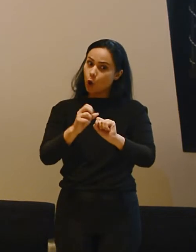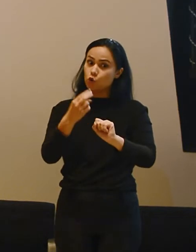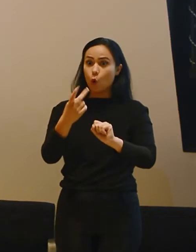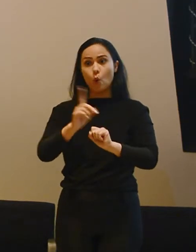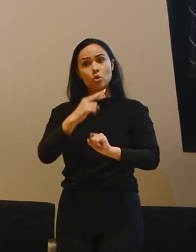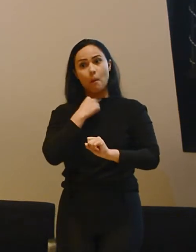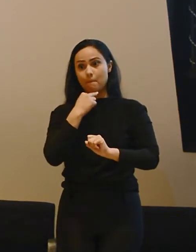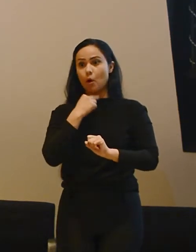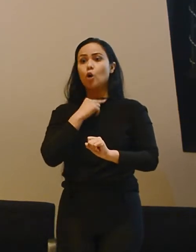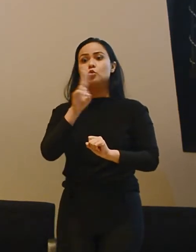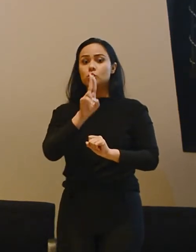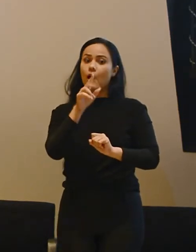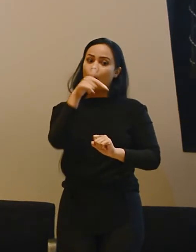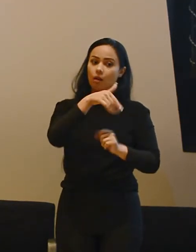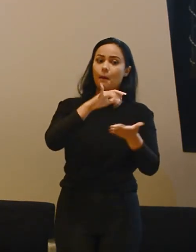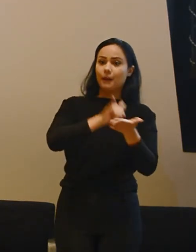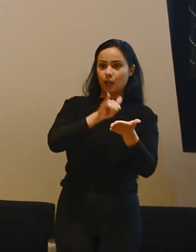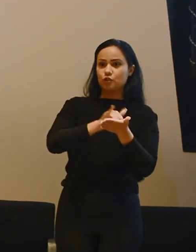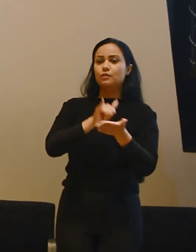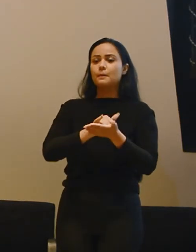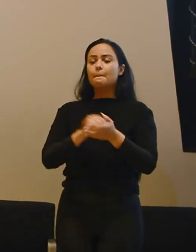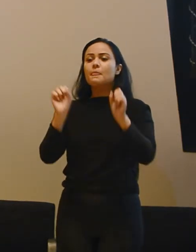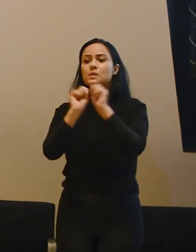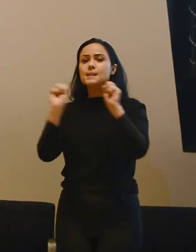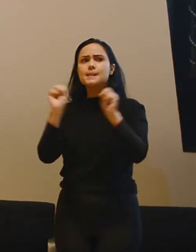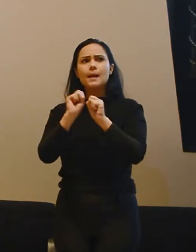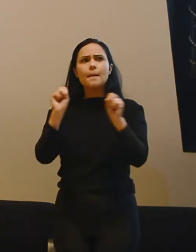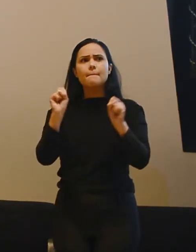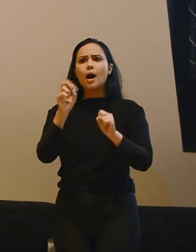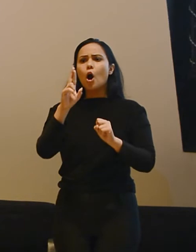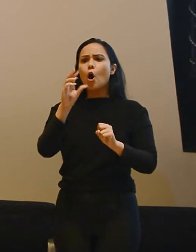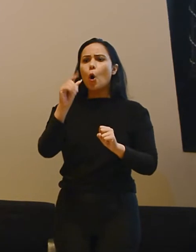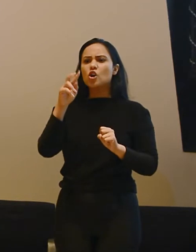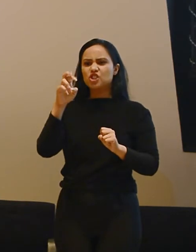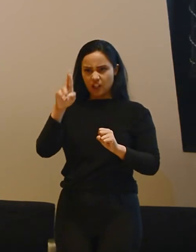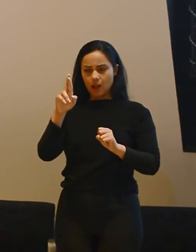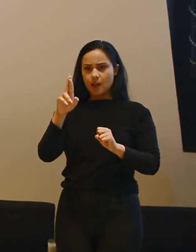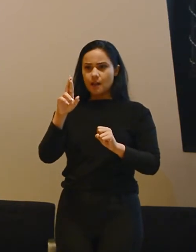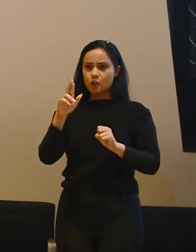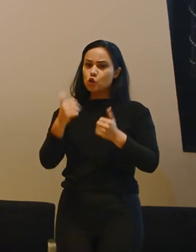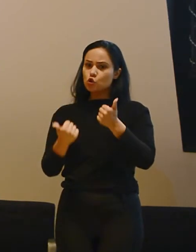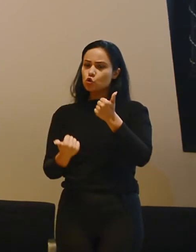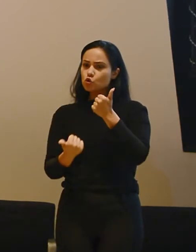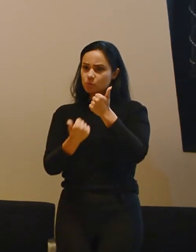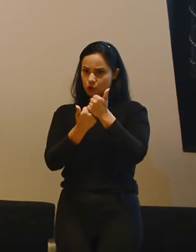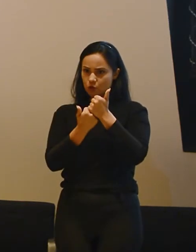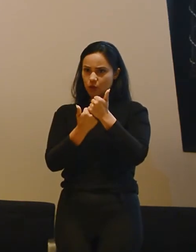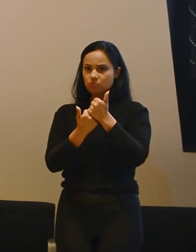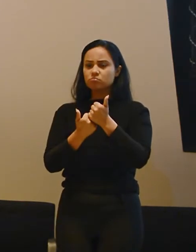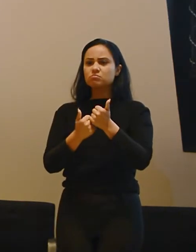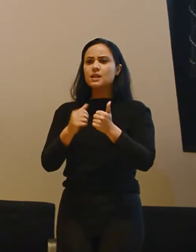mexer naquele aplicativo. E o sistema Roger, que hoje é um sistema que veio substituir o sistema FM,